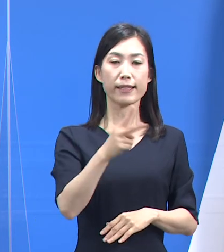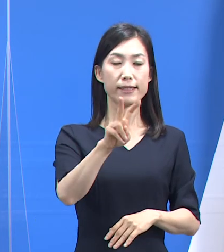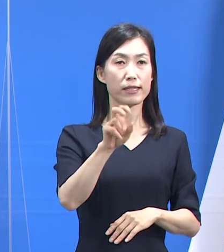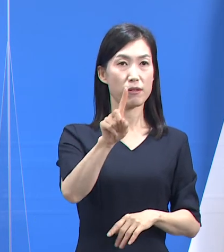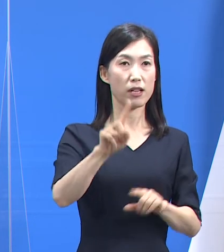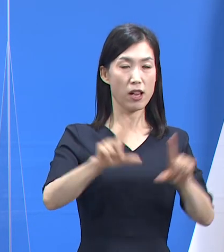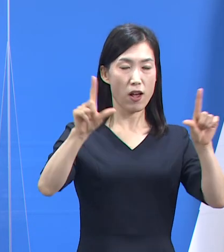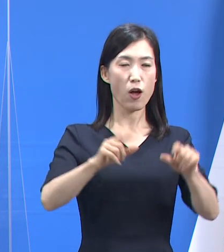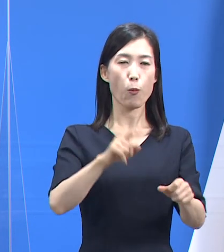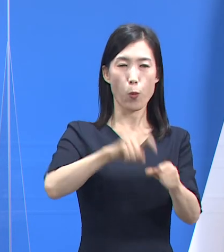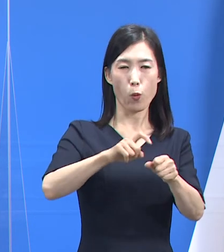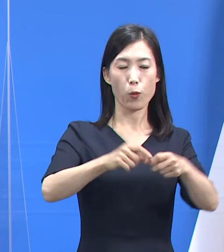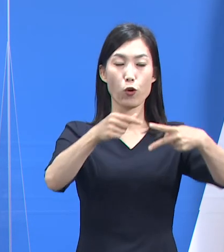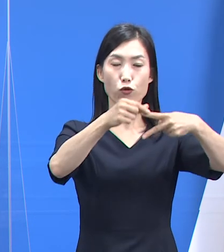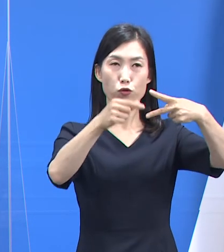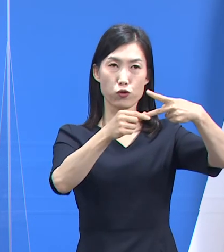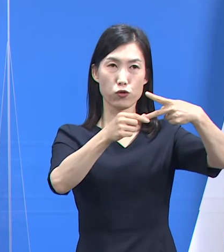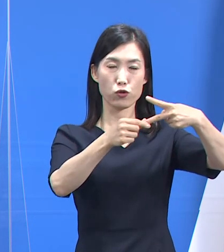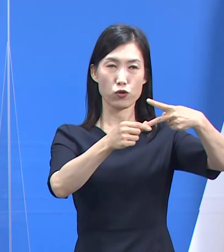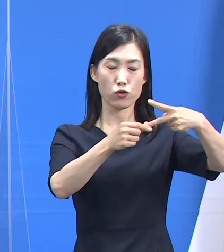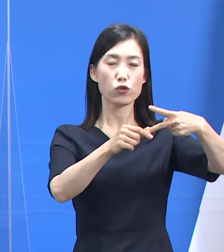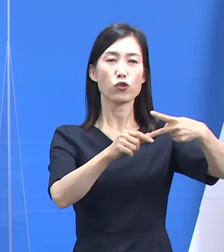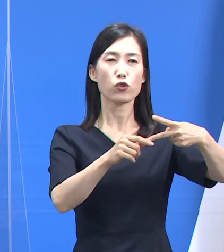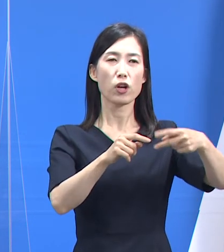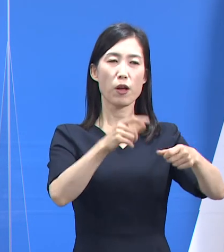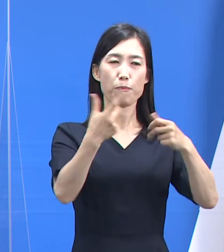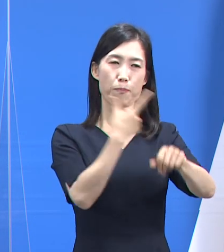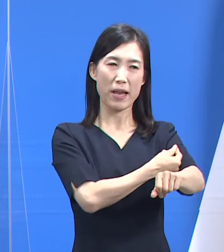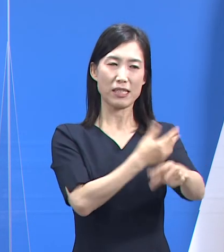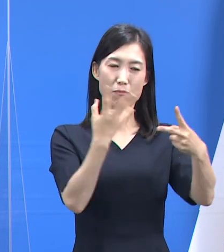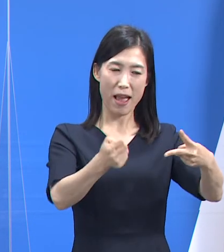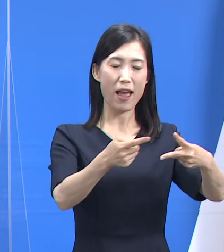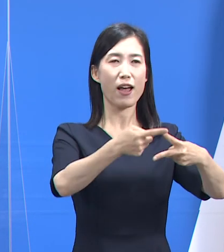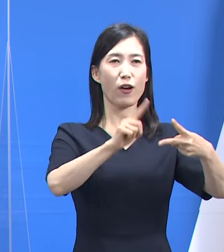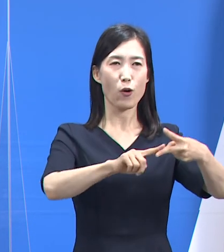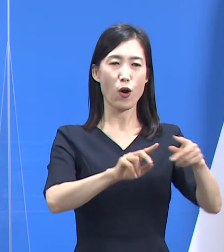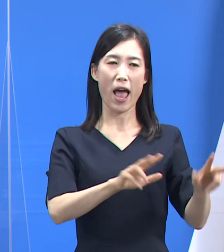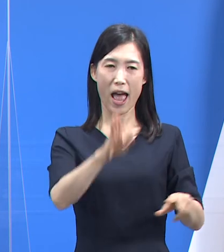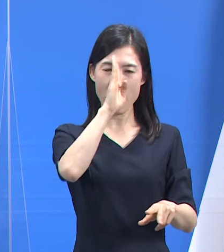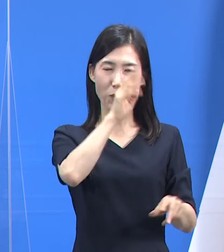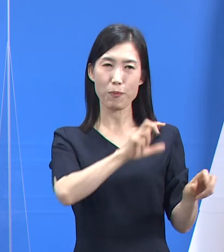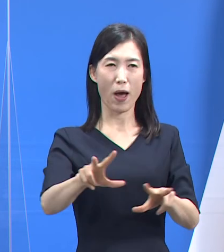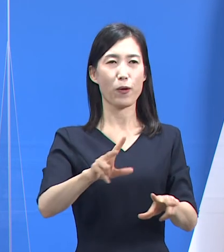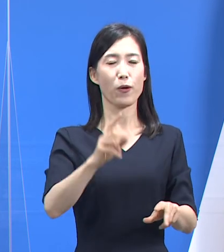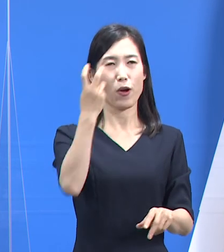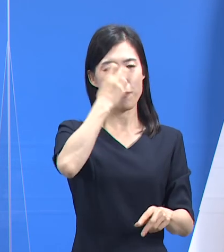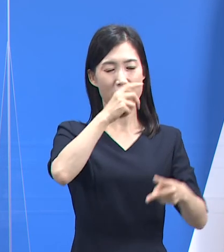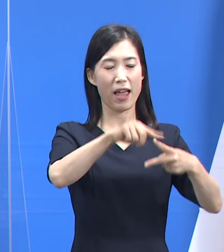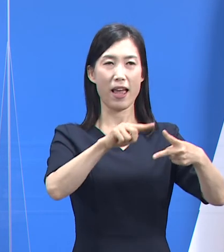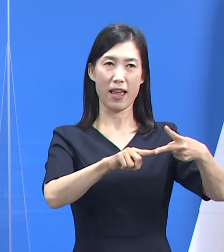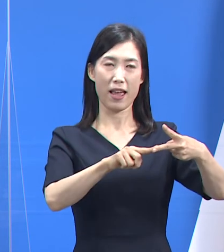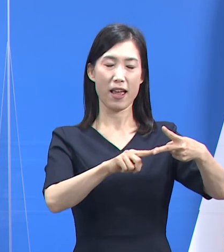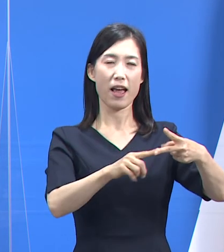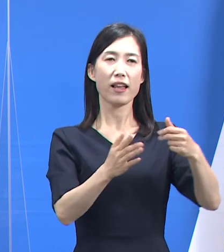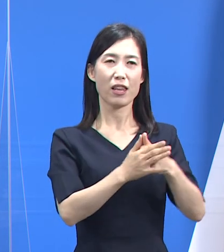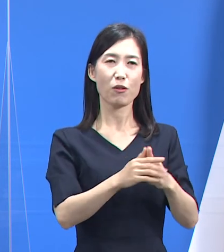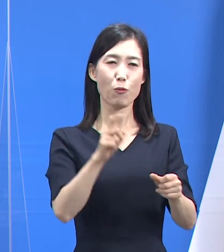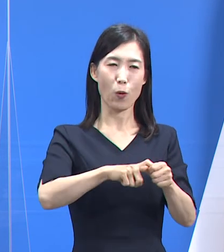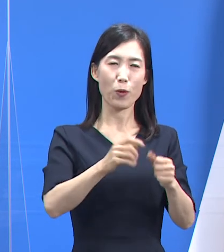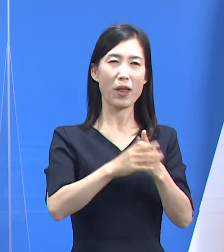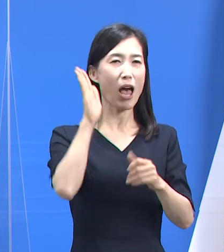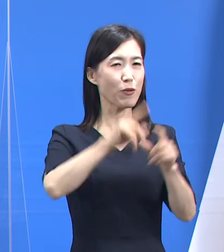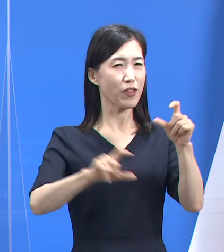대응을 수행하고 있습니다. 조금씩 성과들이 드러나기 시작하여 다행스럽습니다. 앞으로 더 나아질 것을 기대합니다.